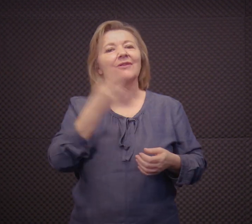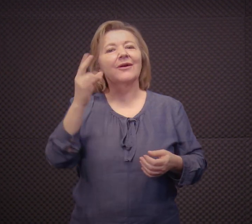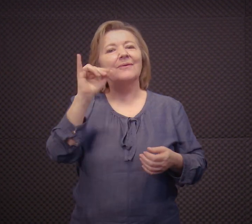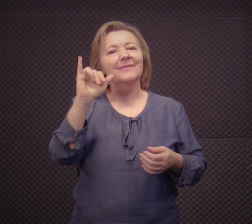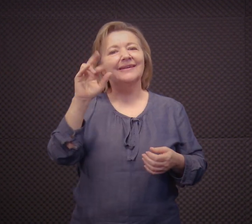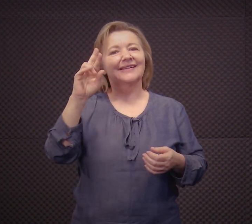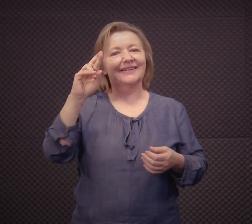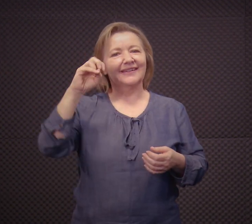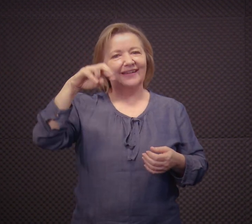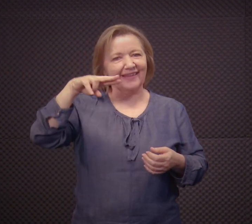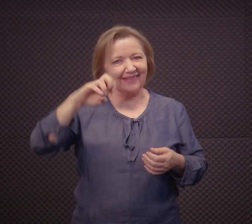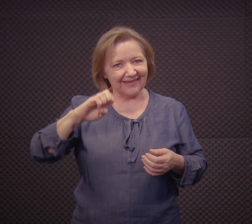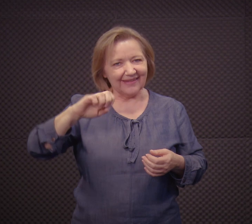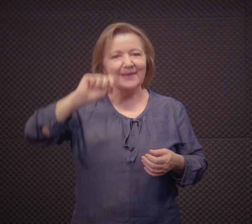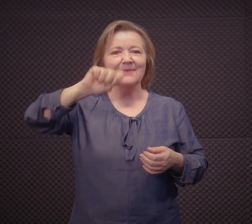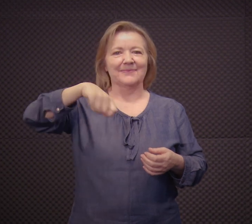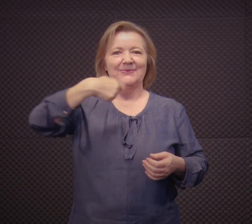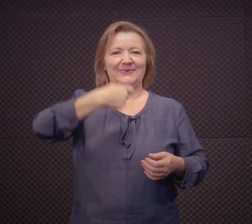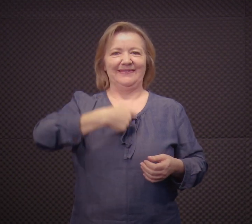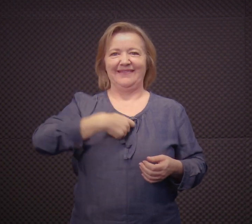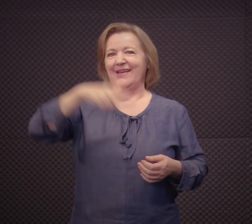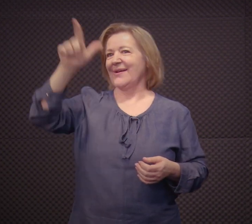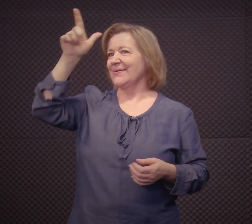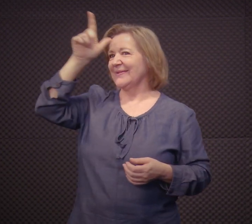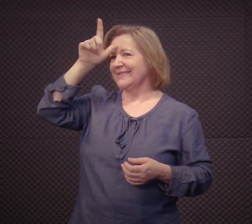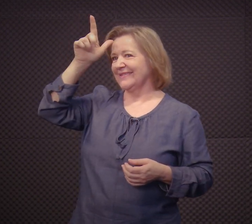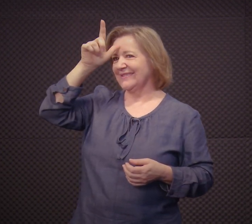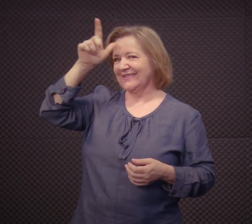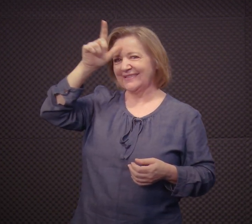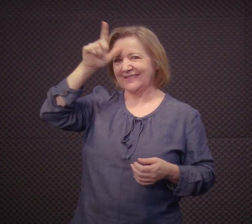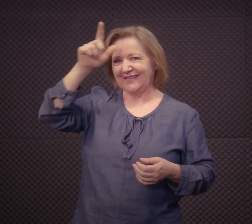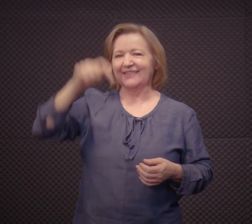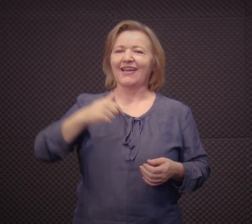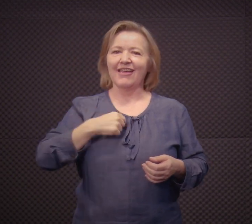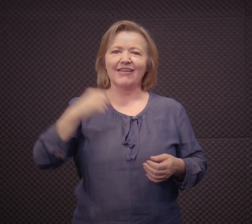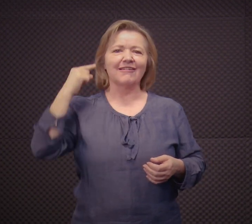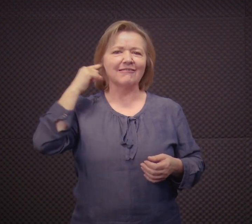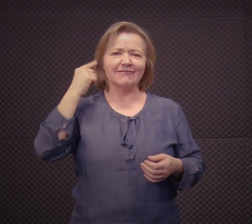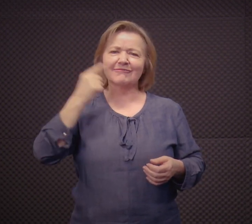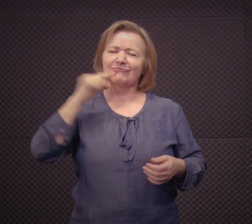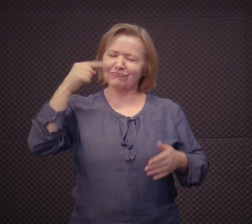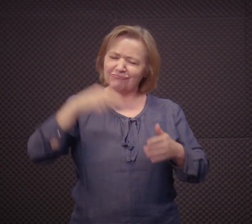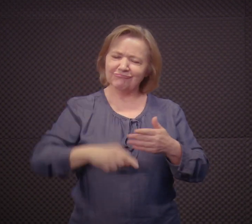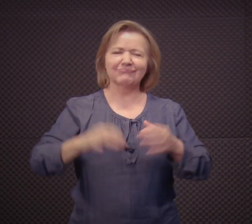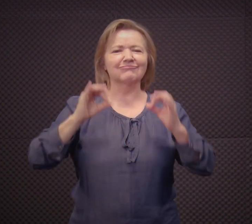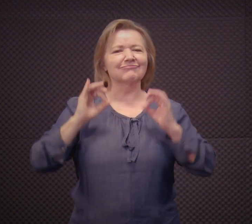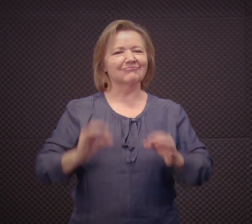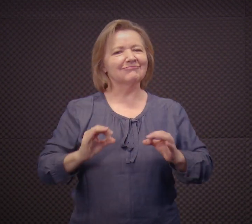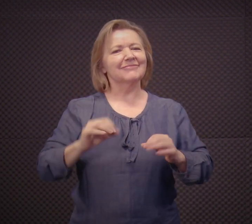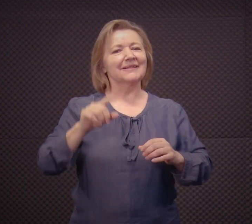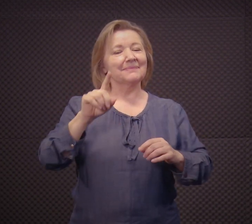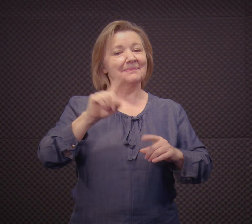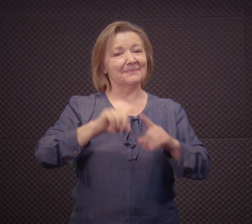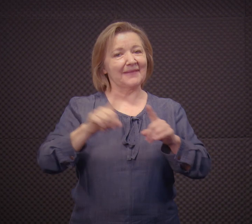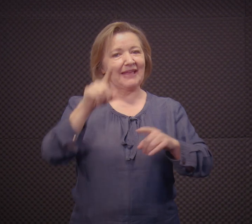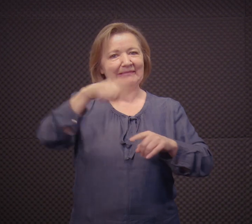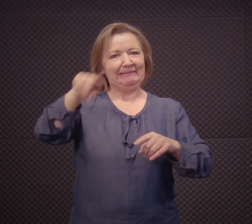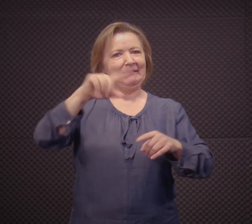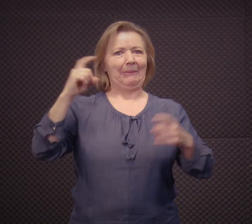O meu nome é Irene, este é o meu sinal. Eu sou surda, profunda,